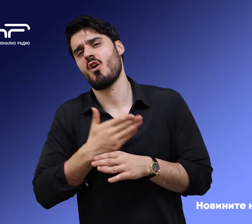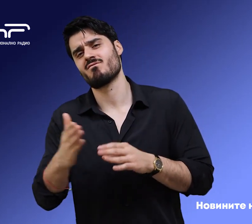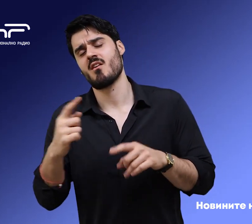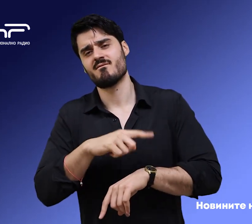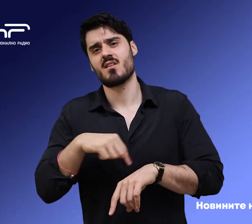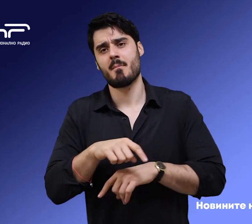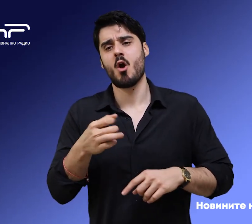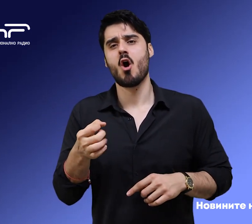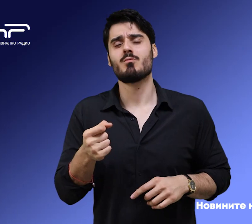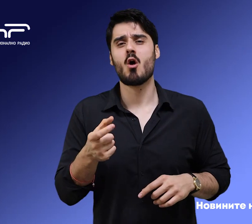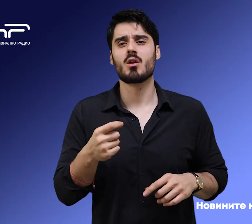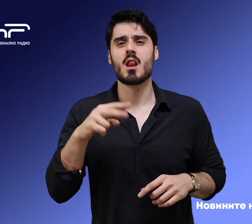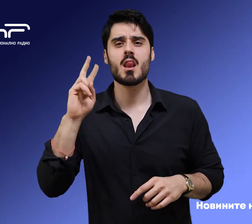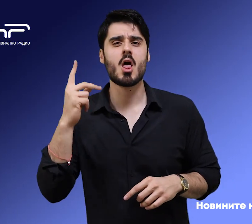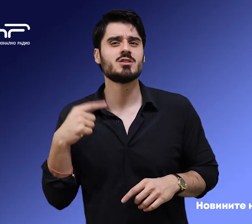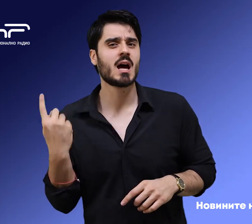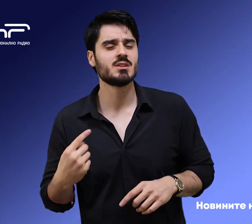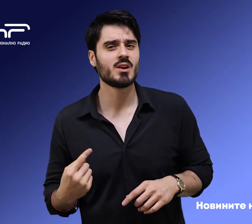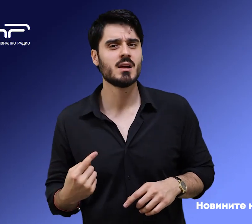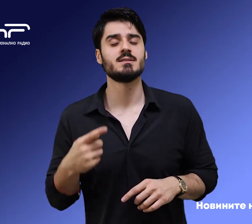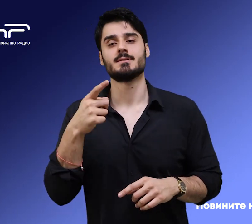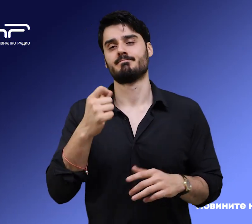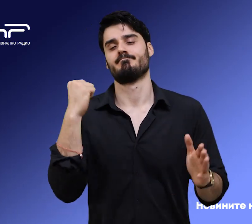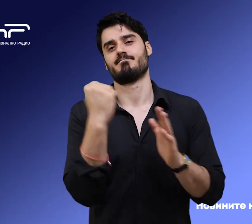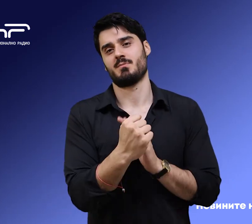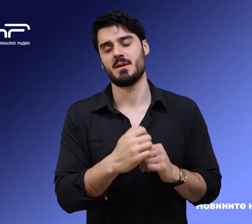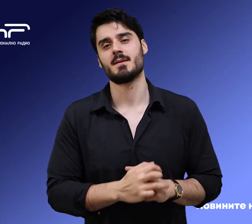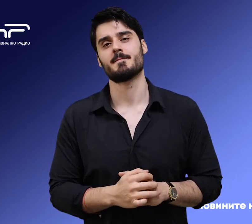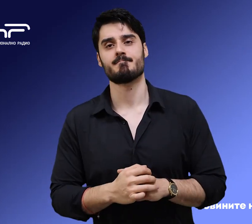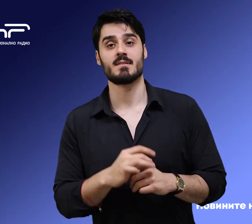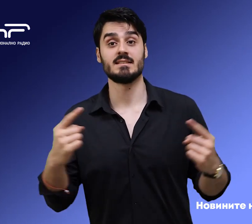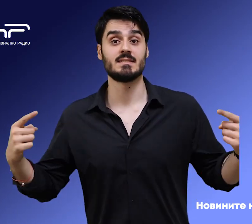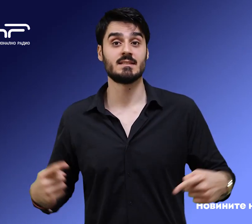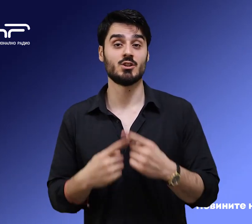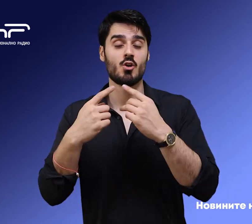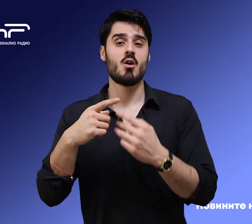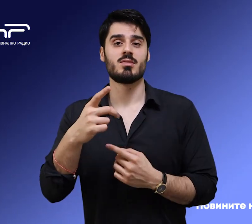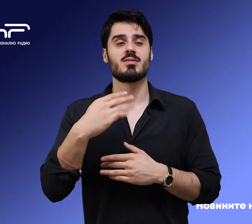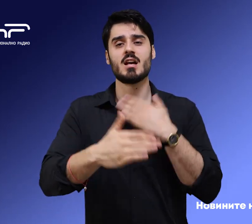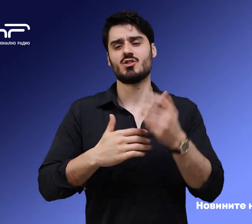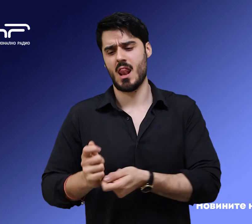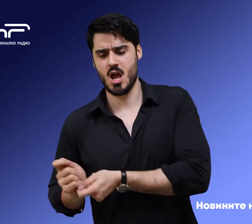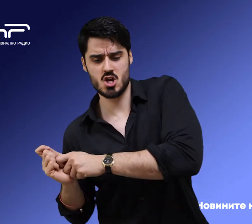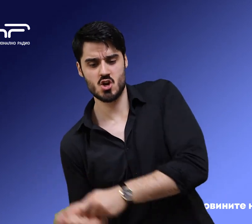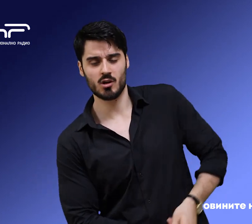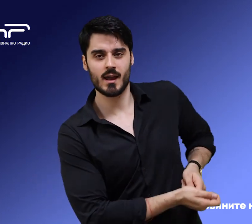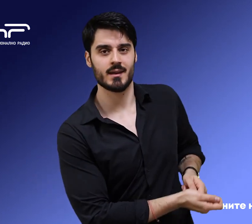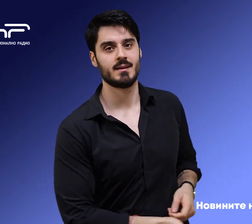тимът на Лос-Анджелис победи с 6 на 5 унипек след ДУСПИ в срещу от Националната хокейна лига на Северна Америка.